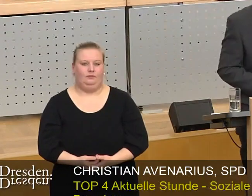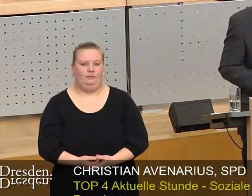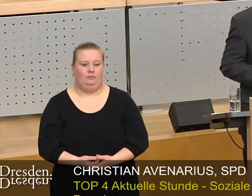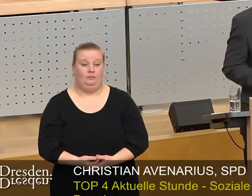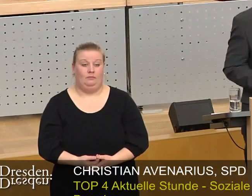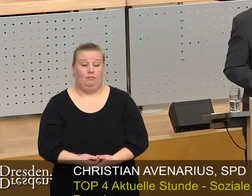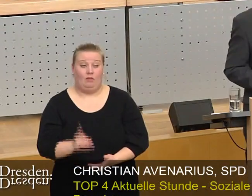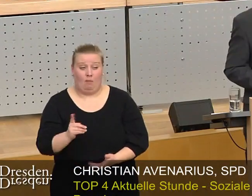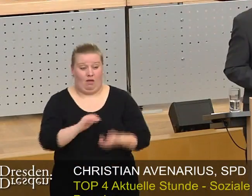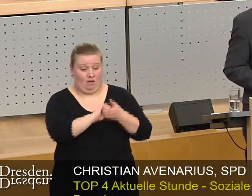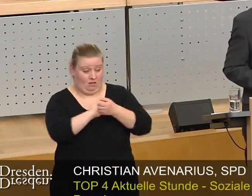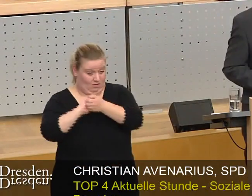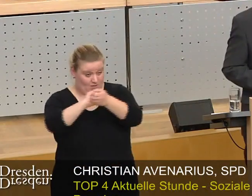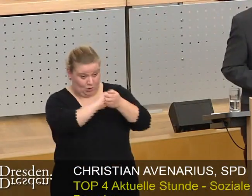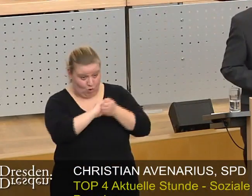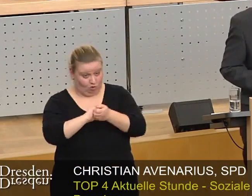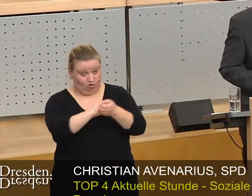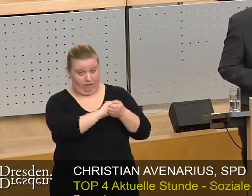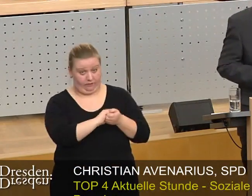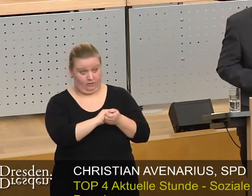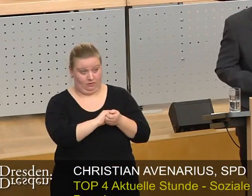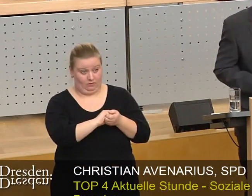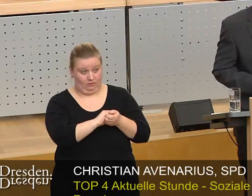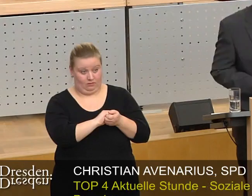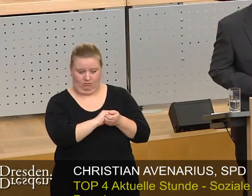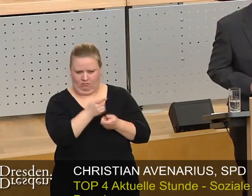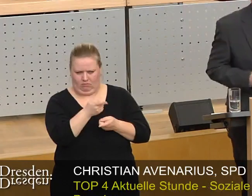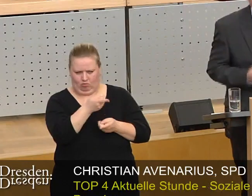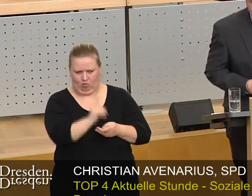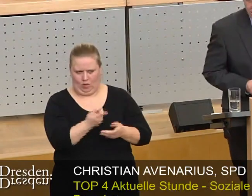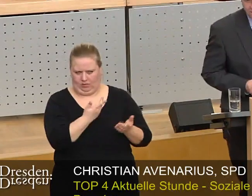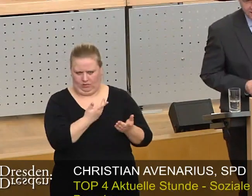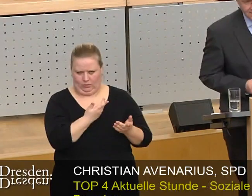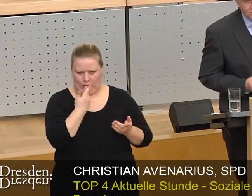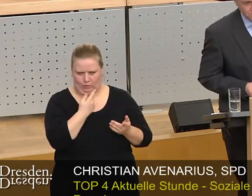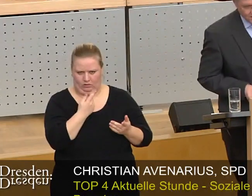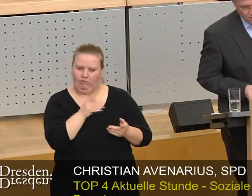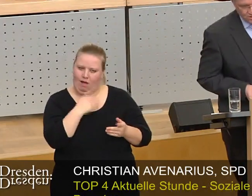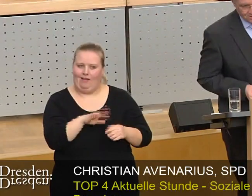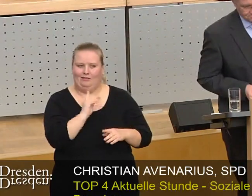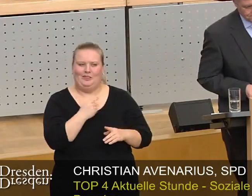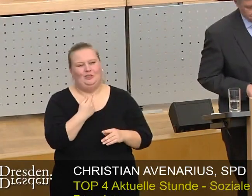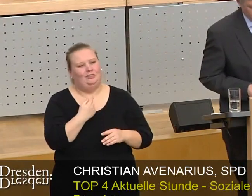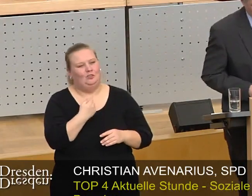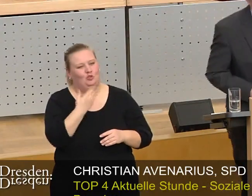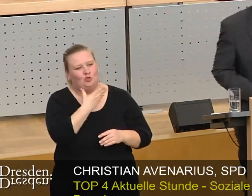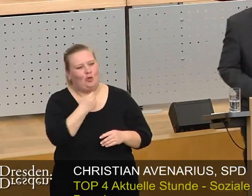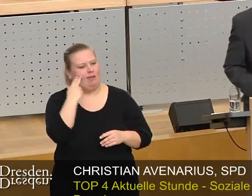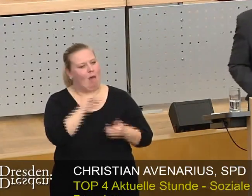Aber die Genossenschaften sind es nicht. Und zwar nicht nur wegen ihrem sympathischen Namen.